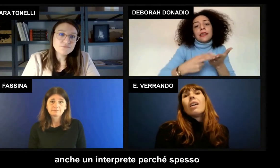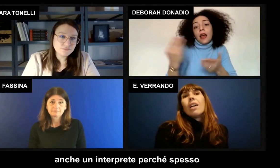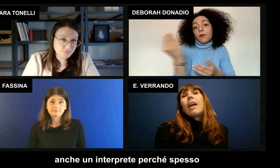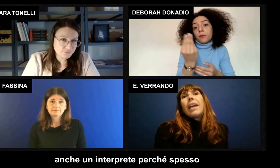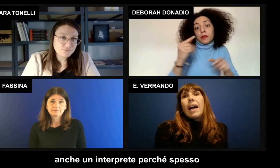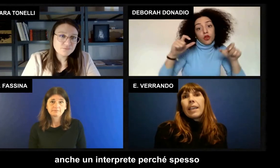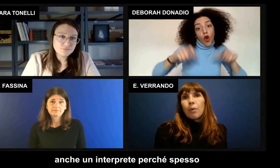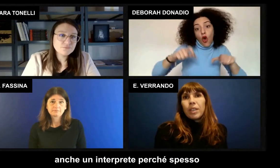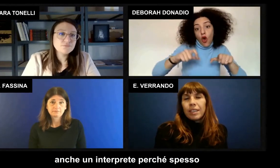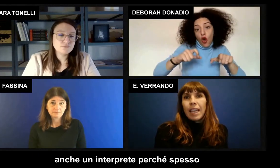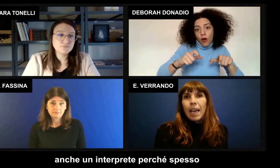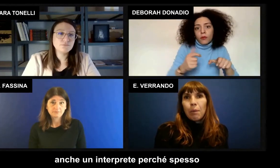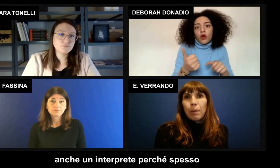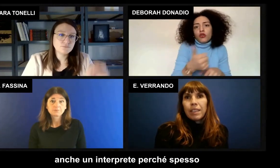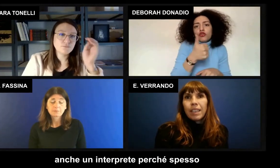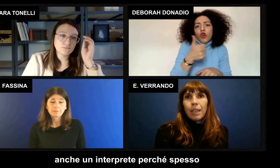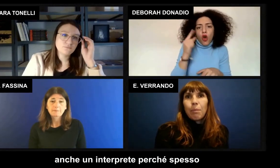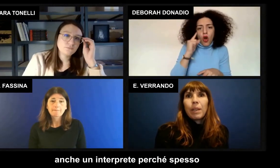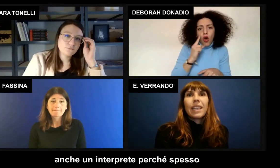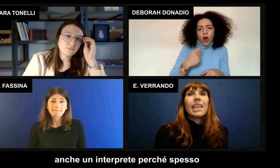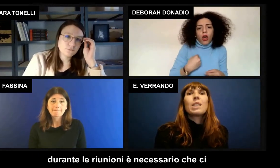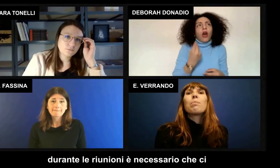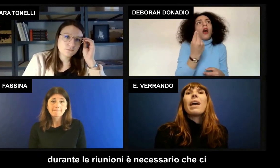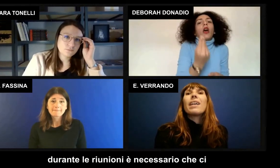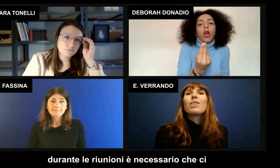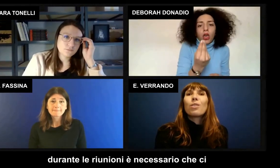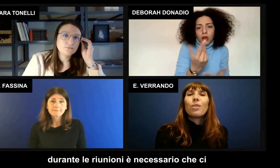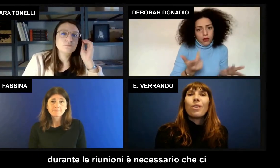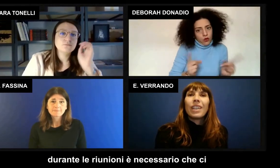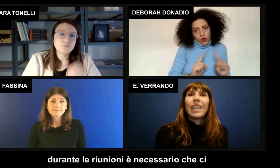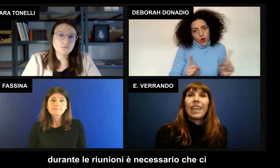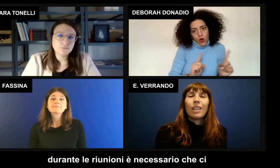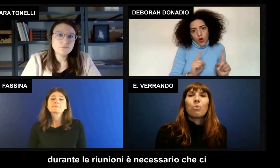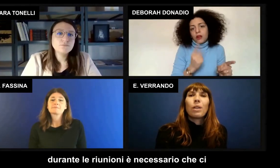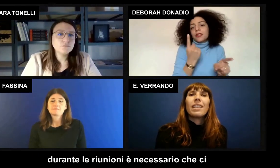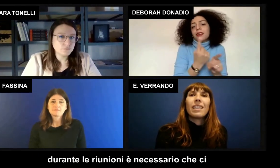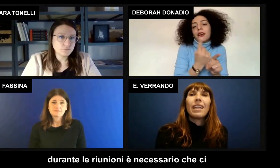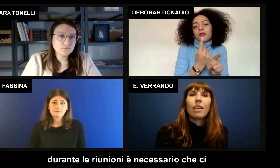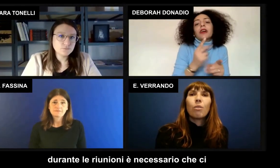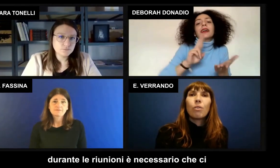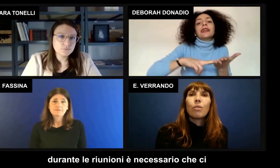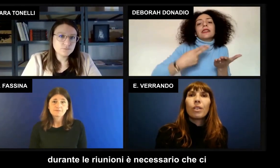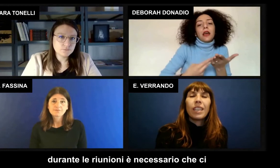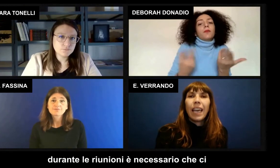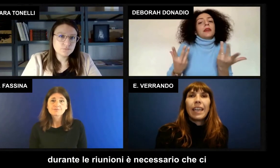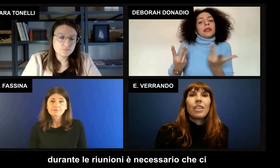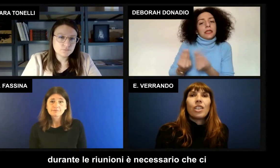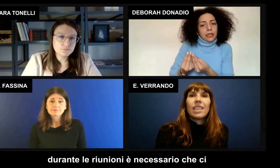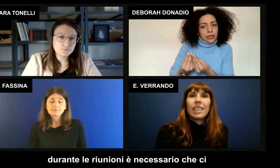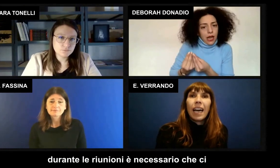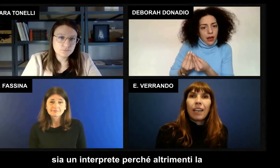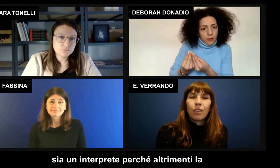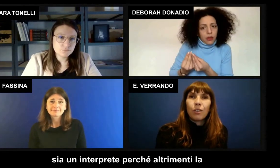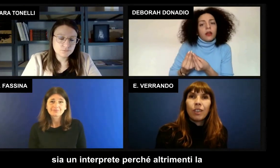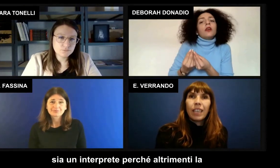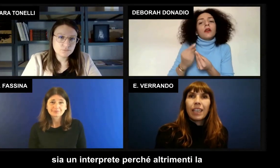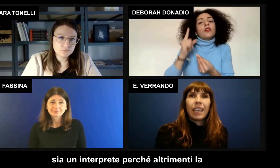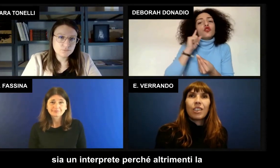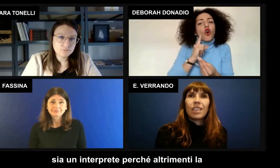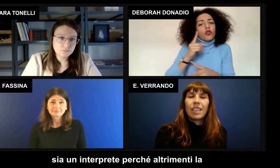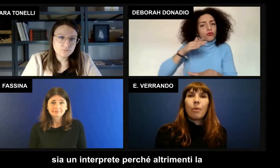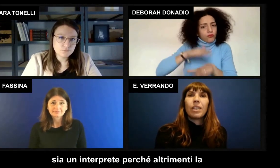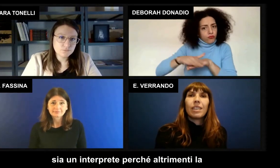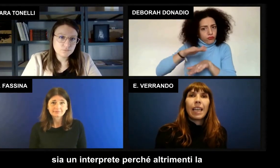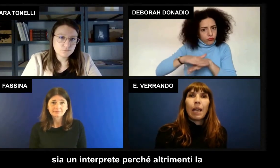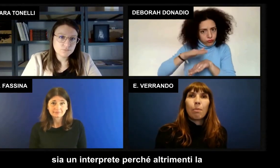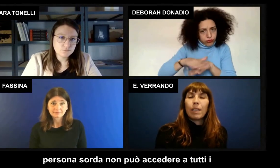e anche un interprete perché spesso durante le riunioni è necessario che